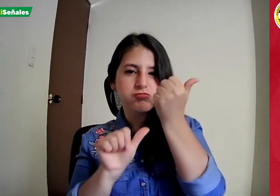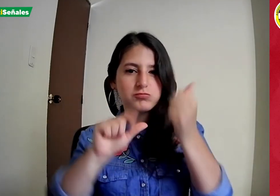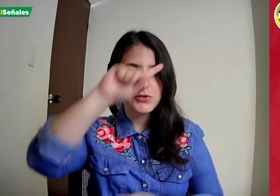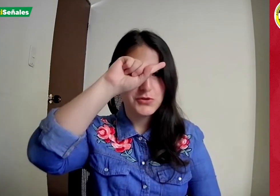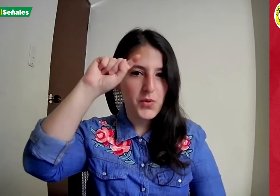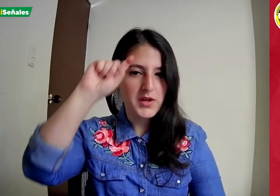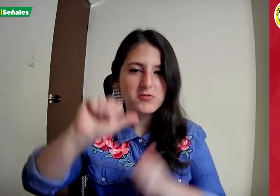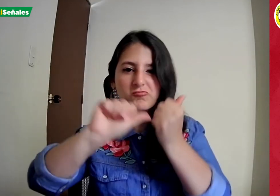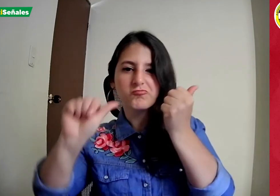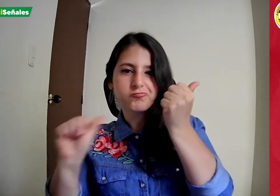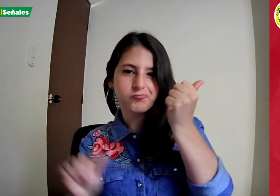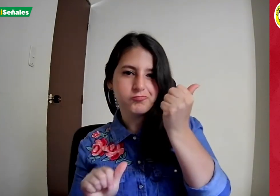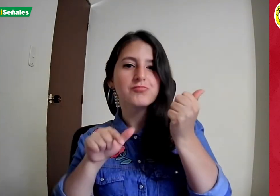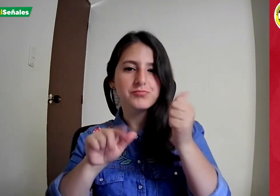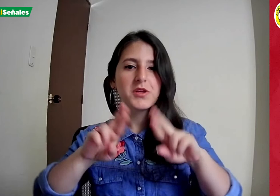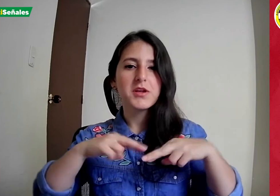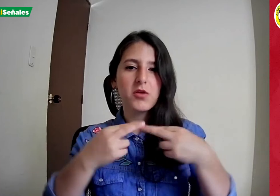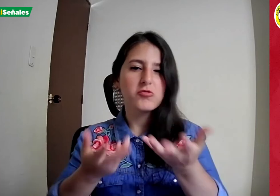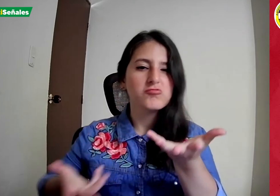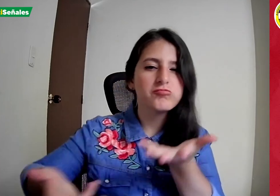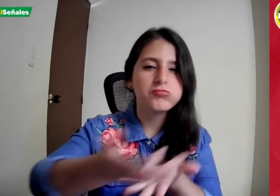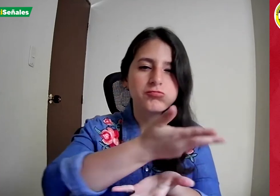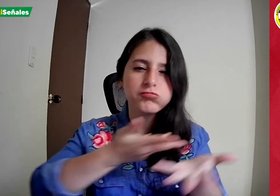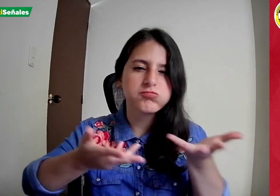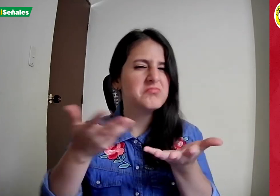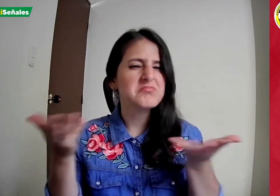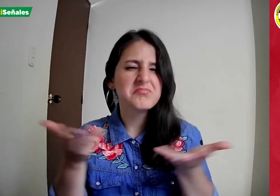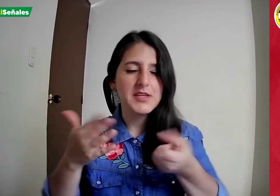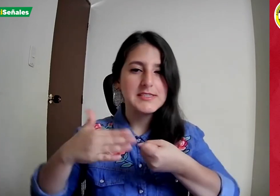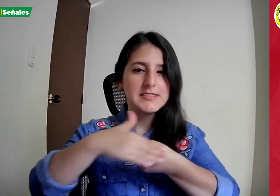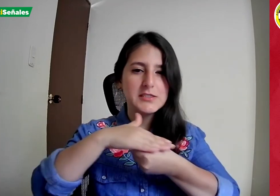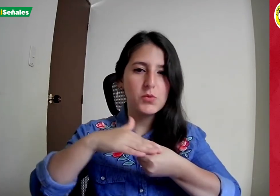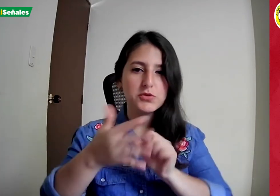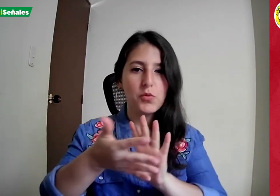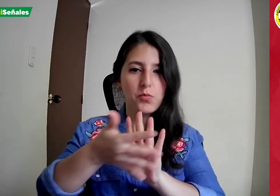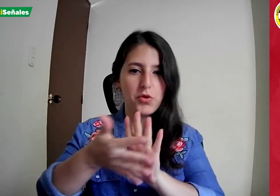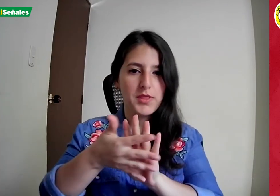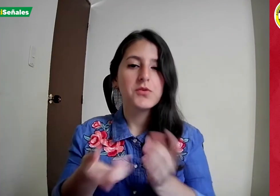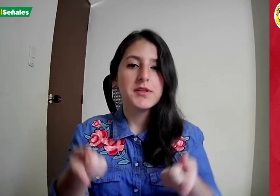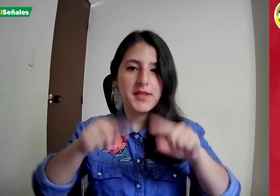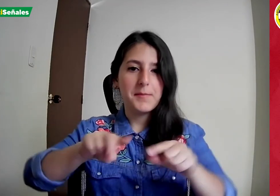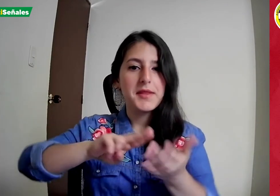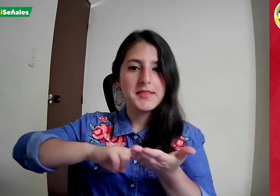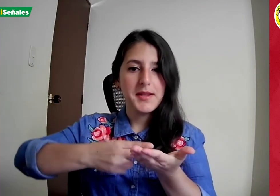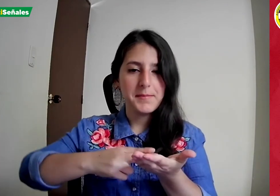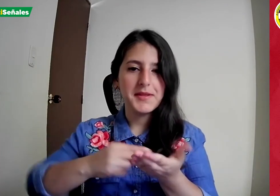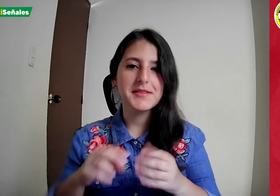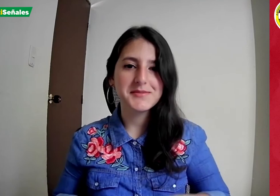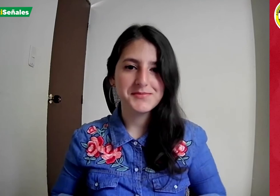subdirección, Giovanni Melendres y otros funcionarios de allí para hablar de la situación de los modelos lingüísticos y los